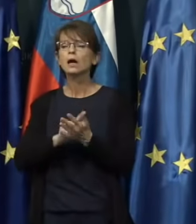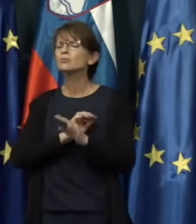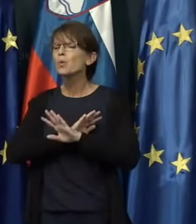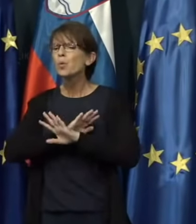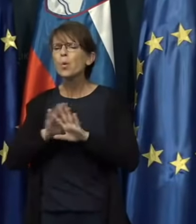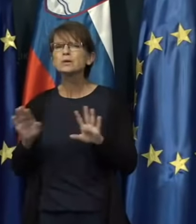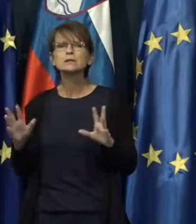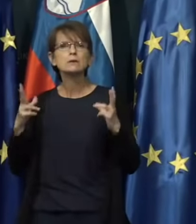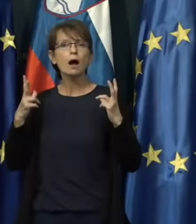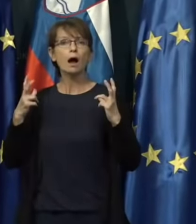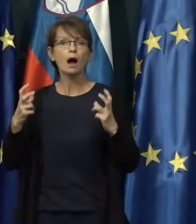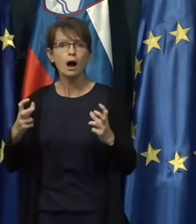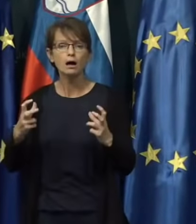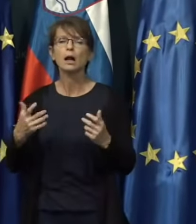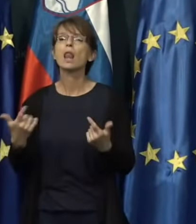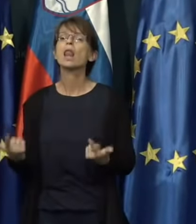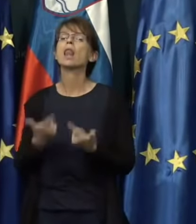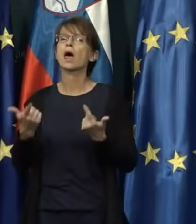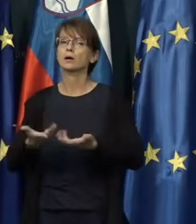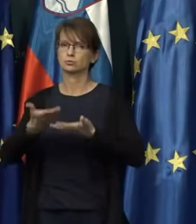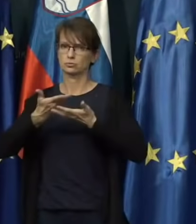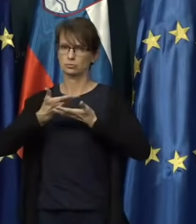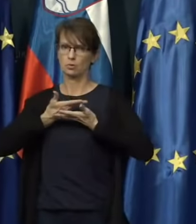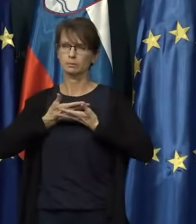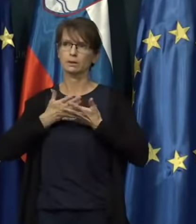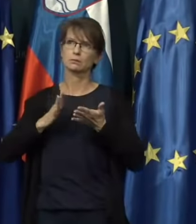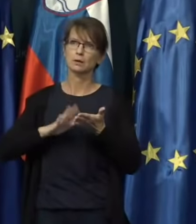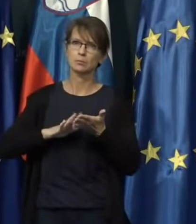Hvala lepa.